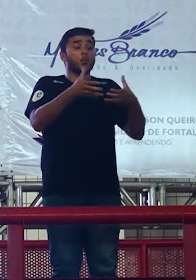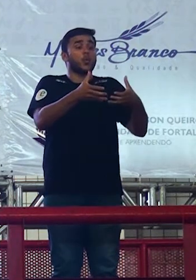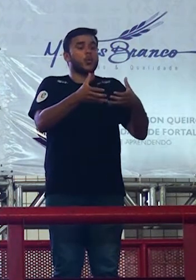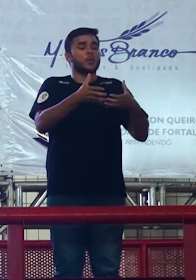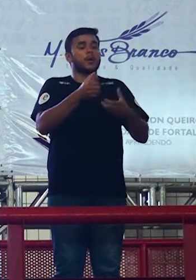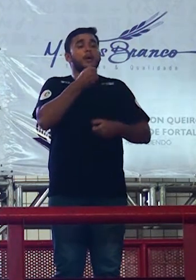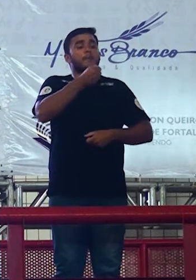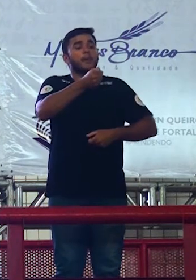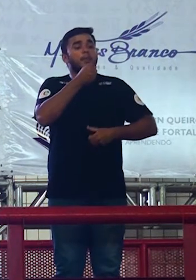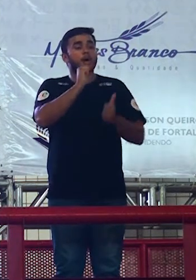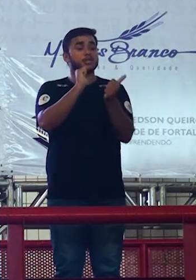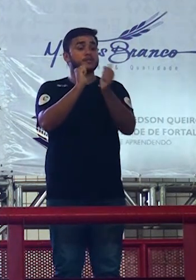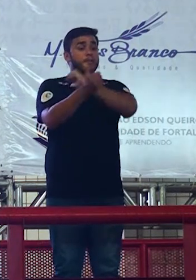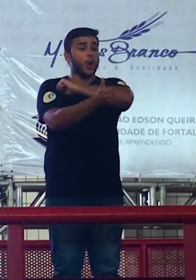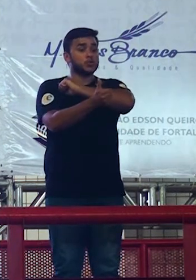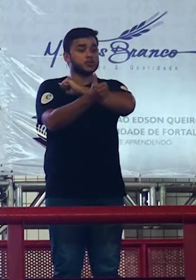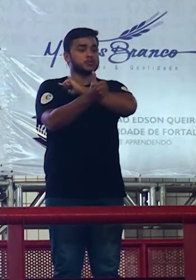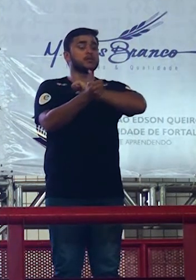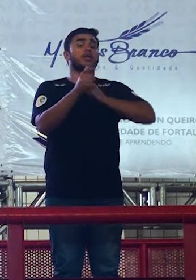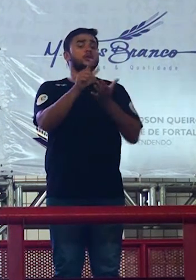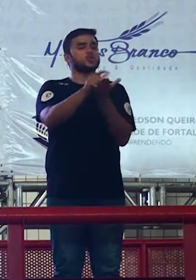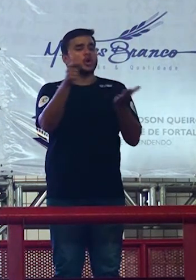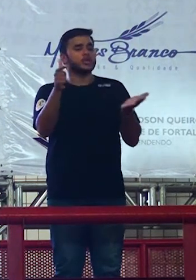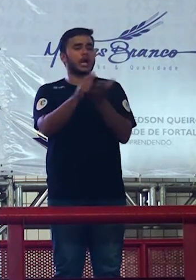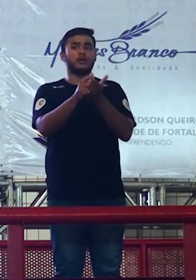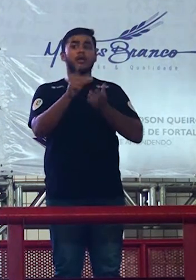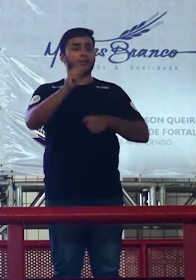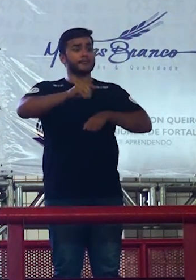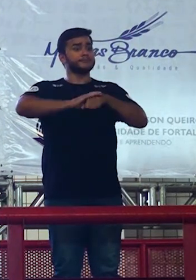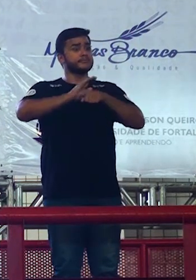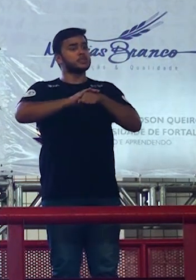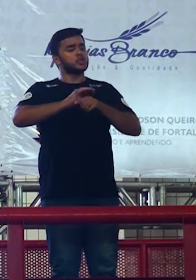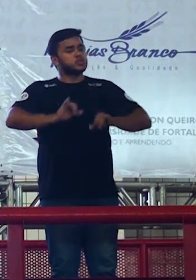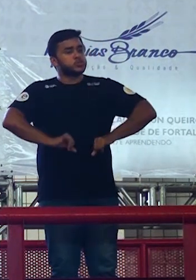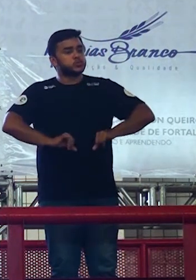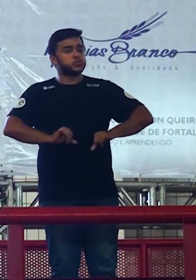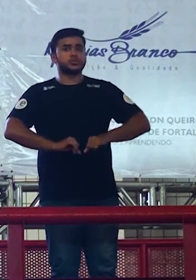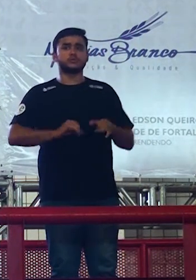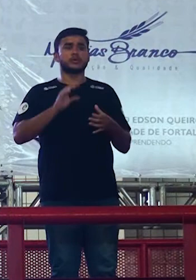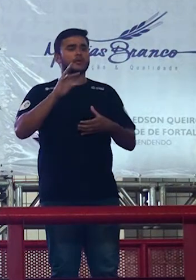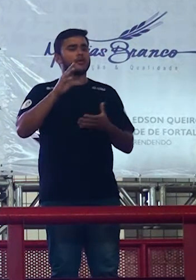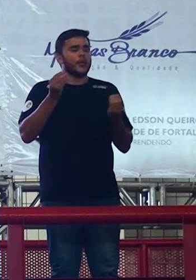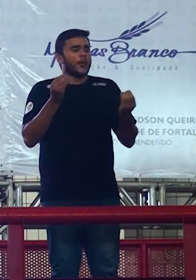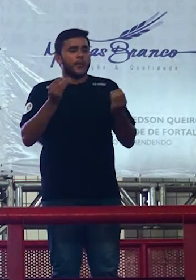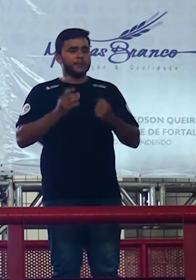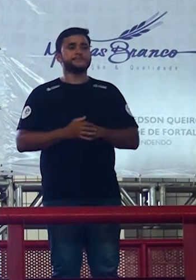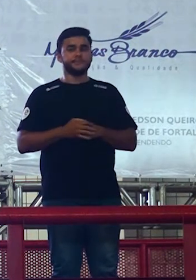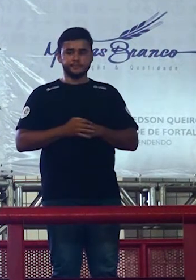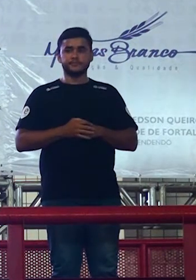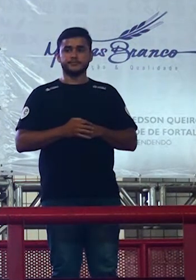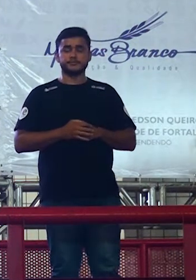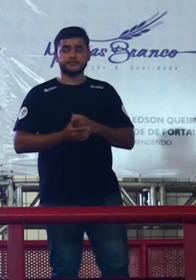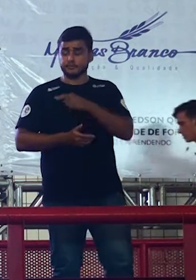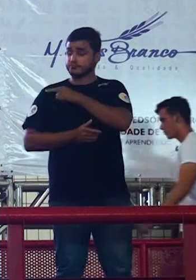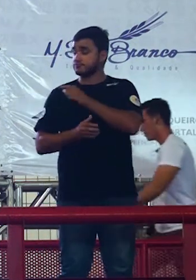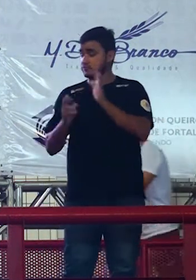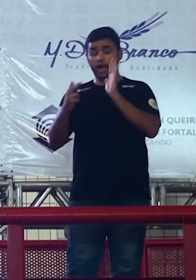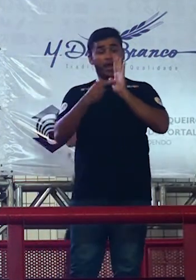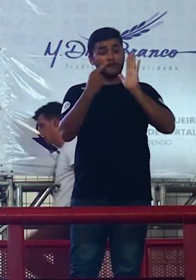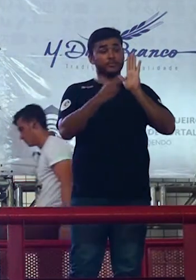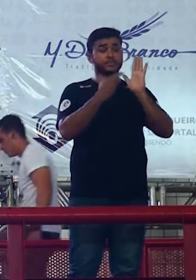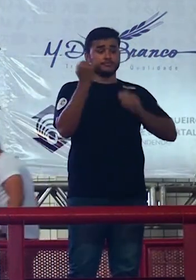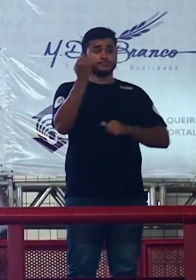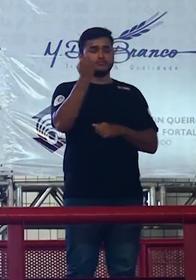do esporte que também estão sofrendo assédio o abuso sexual então a revista é legal galera